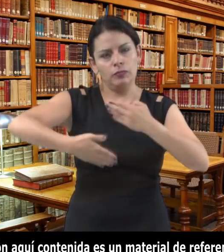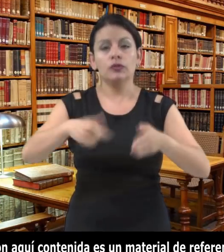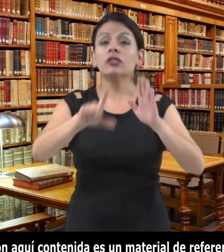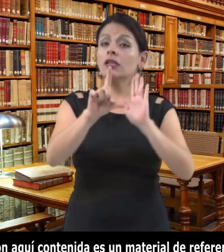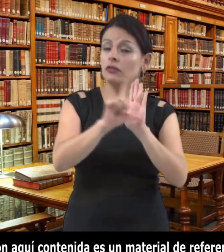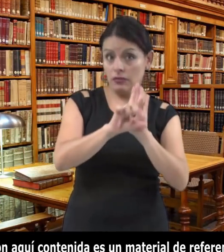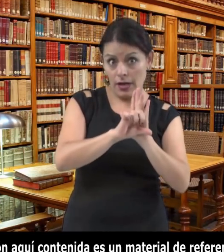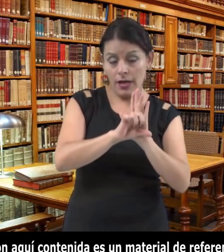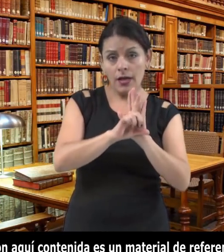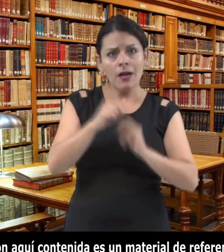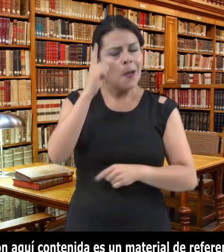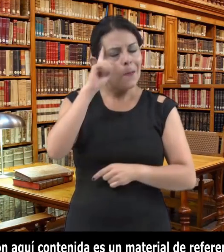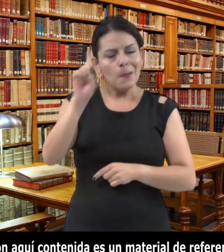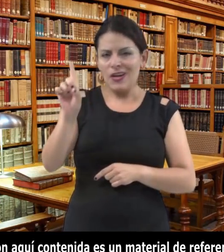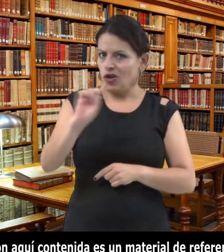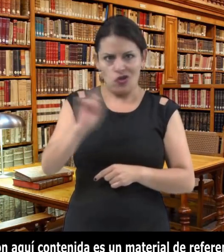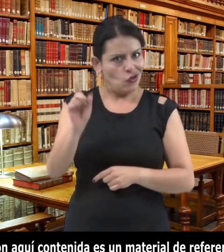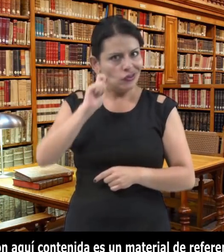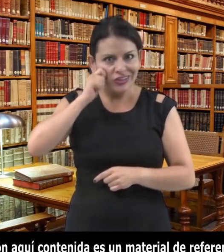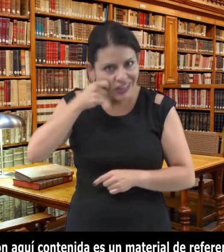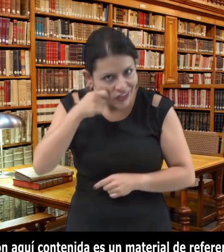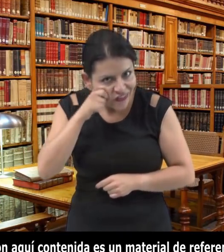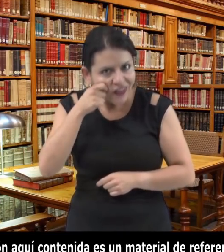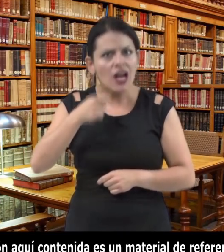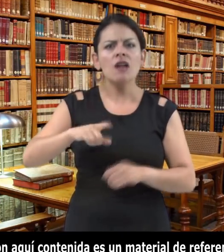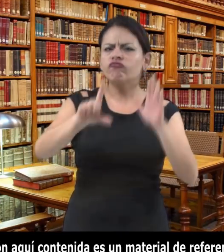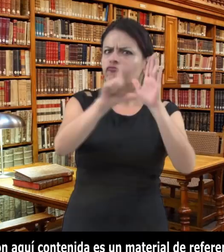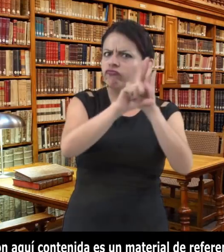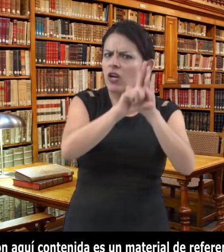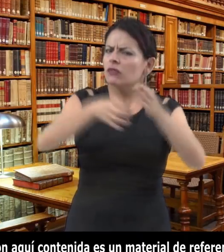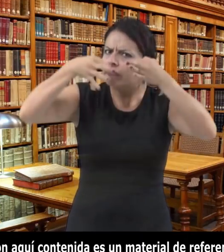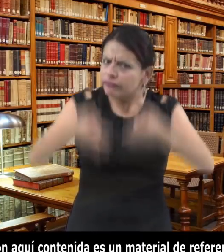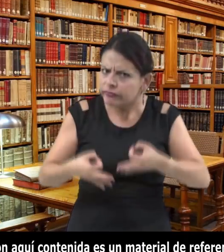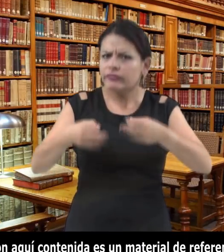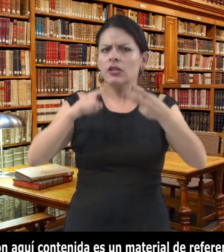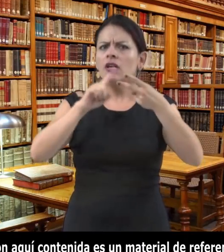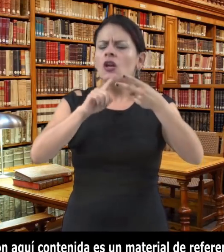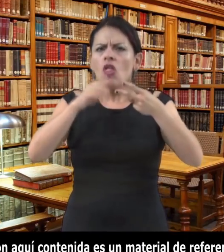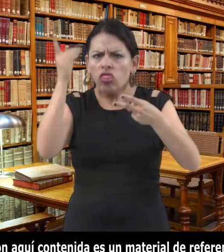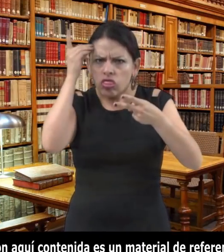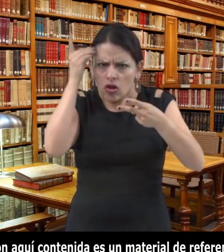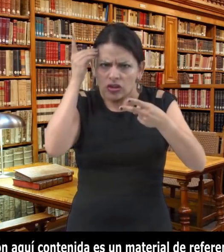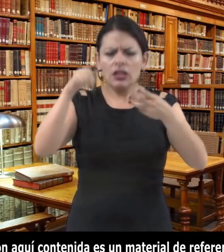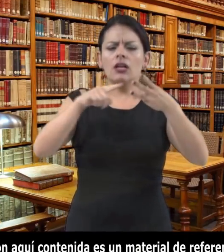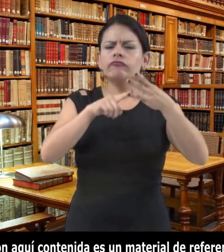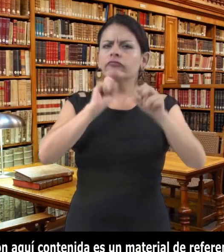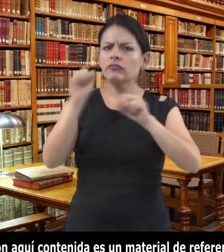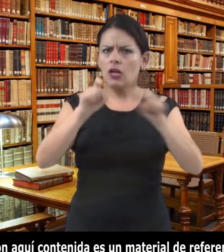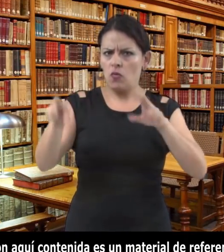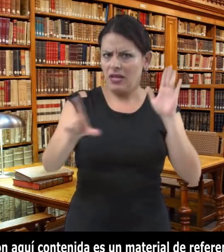considerada como la ley en sí, doctrina, argumento legal ni sustituto de un abogado. Los jueces del Poder Judicial dictan sentencias sobre